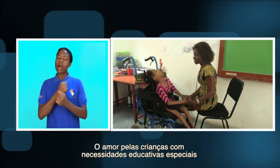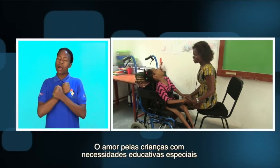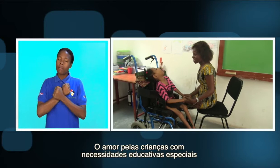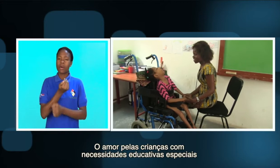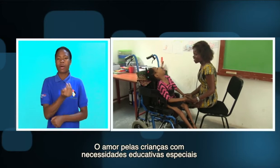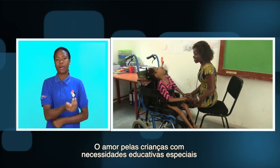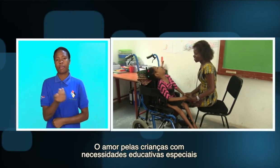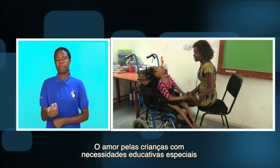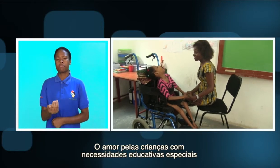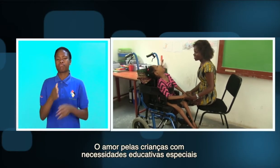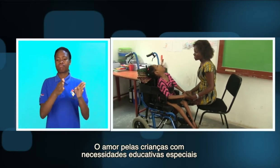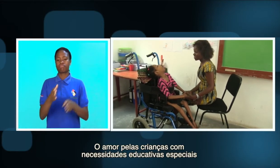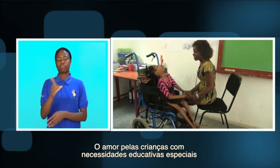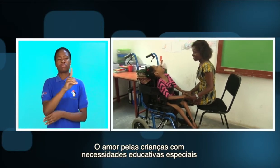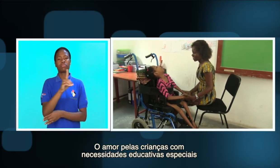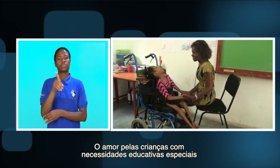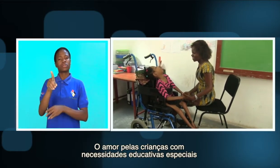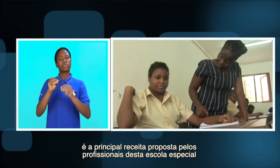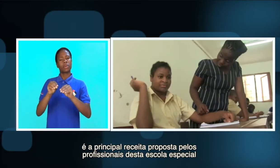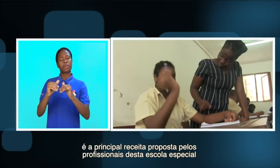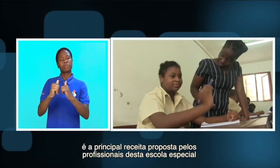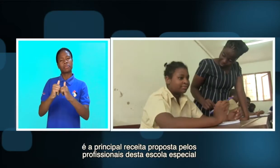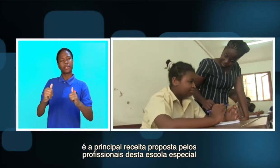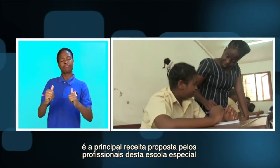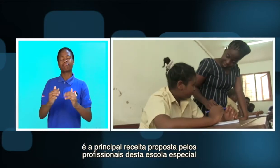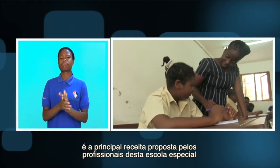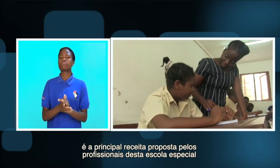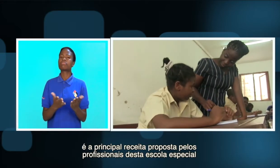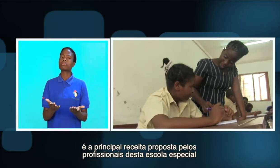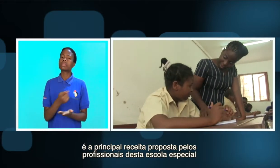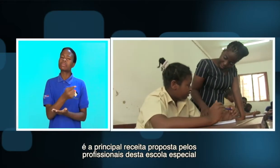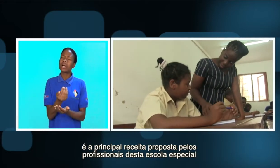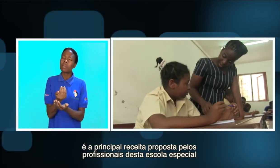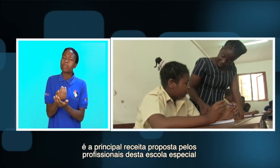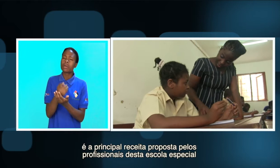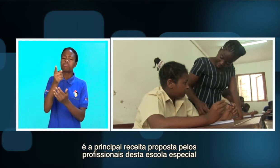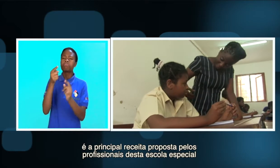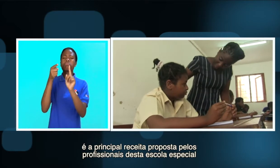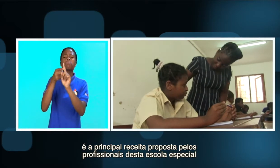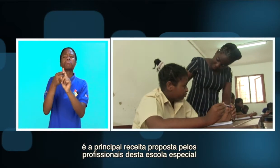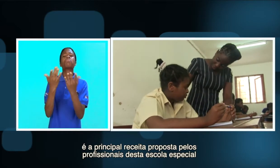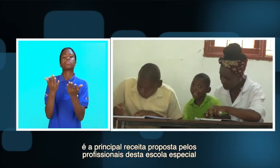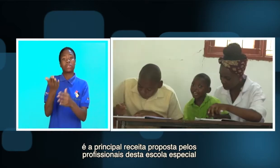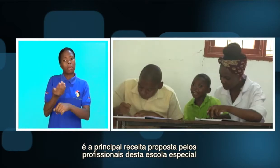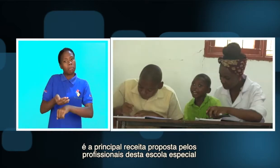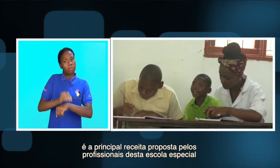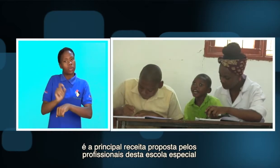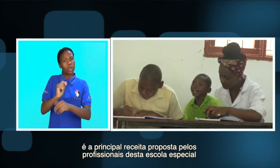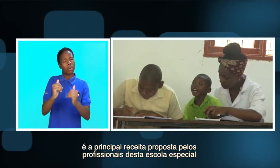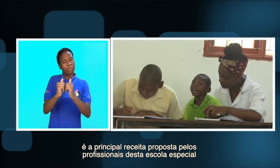crianças com necessidades educativas especiais é a principal receita proposta pelos profissionais desta escola